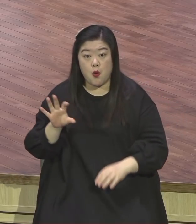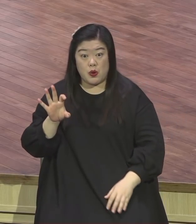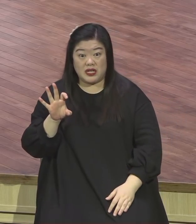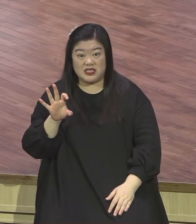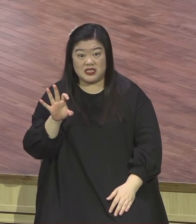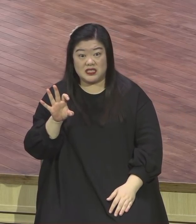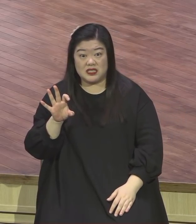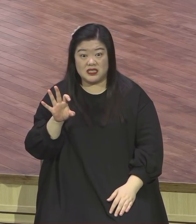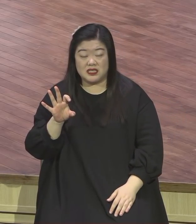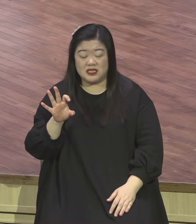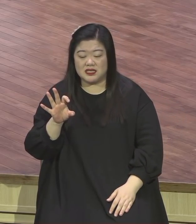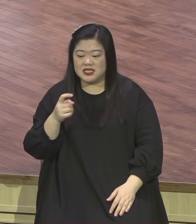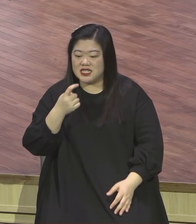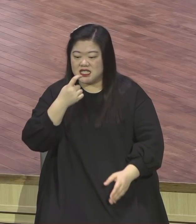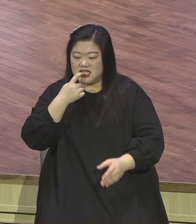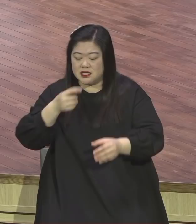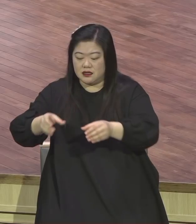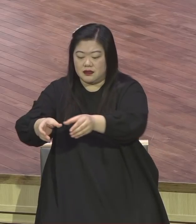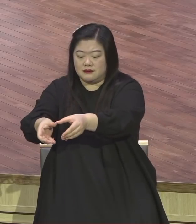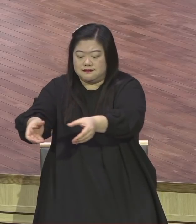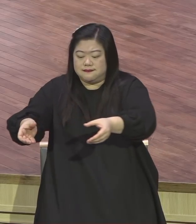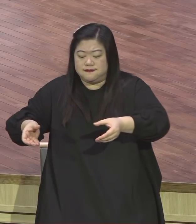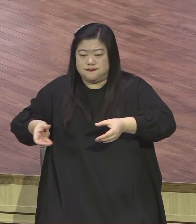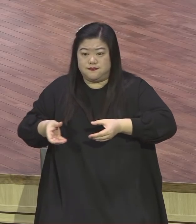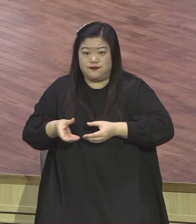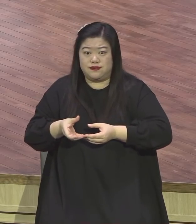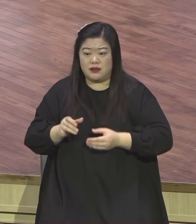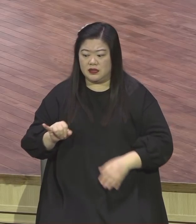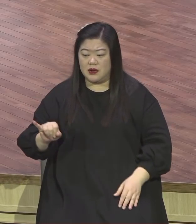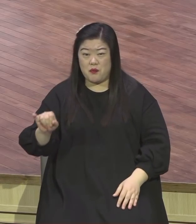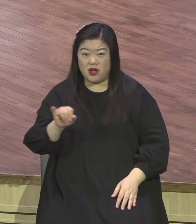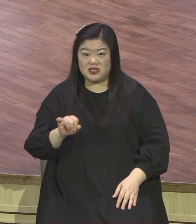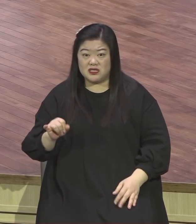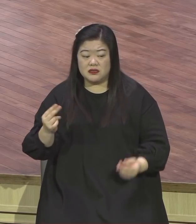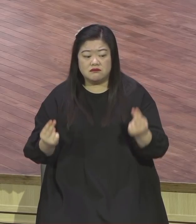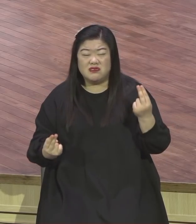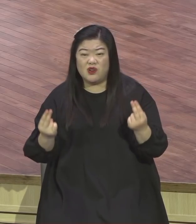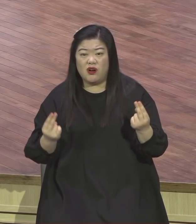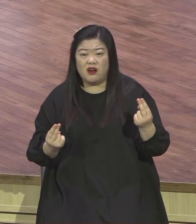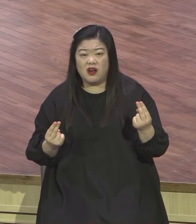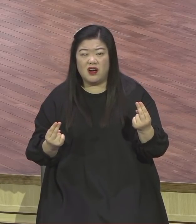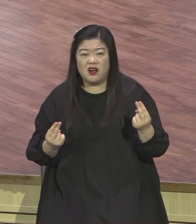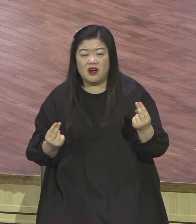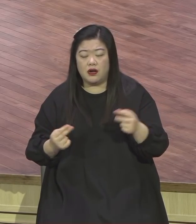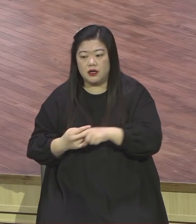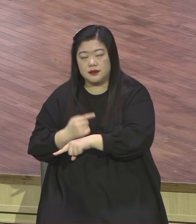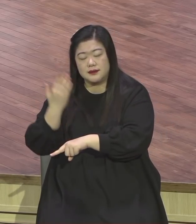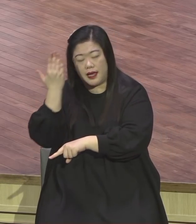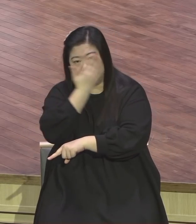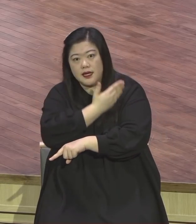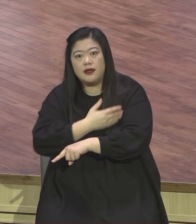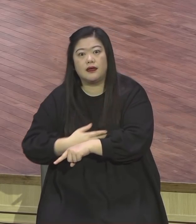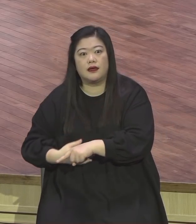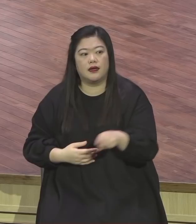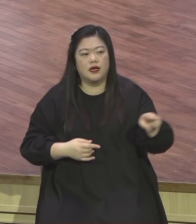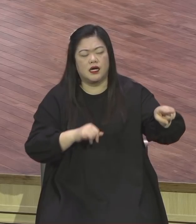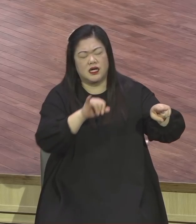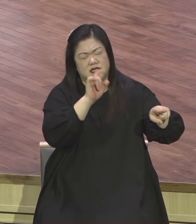게 냉동실 안에 있는 음식이래요 연계가족들 오늘 지금 당장 냉동실